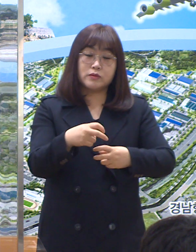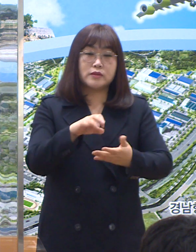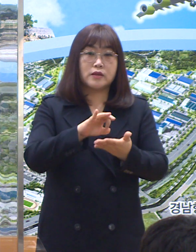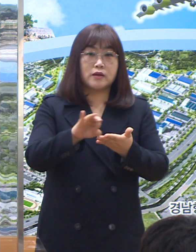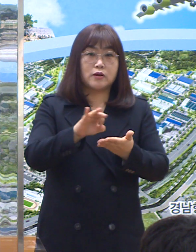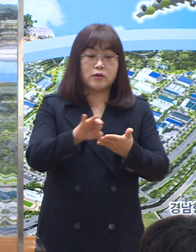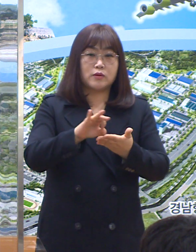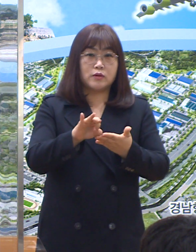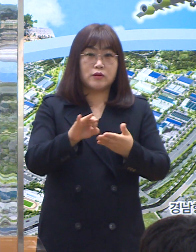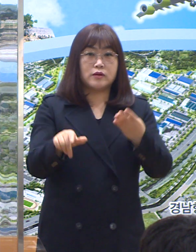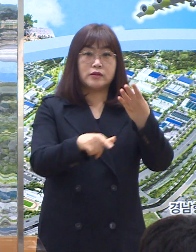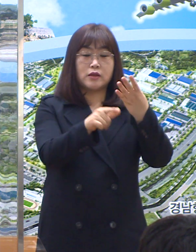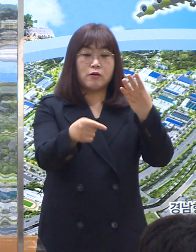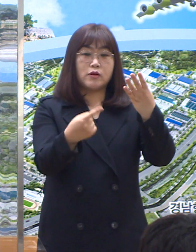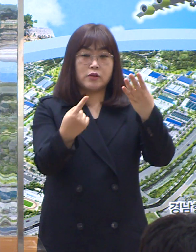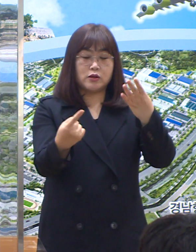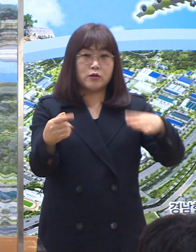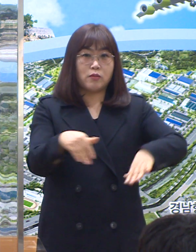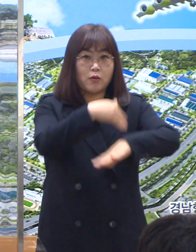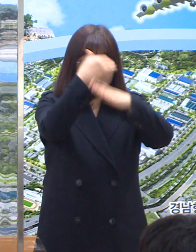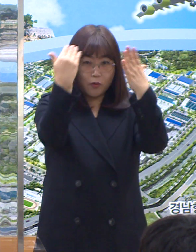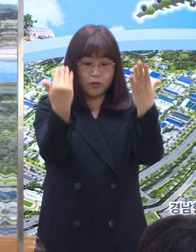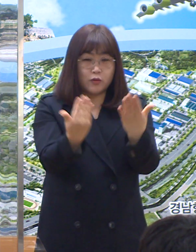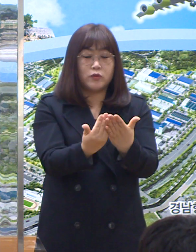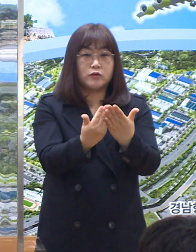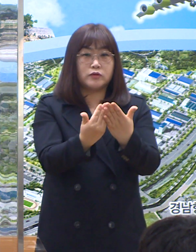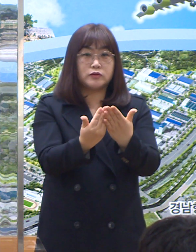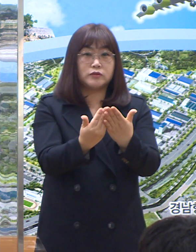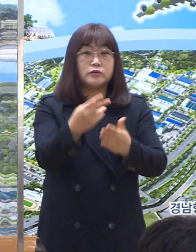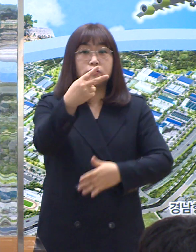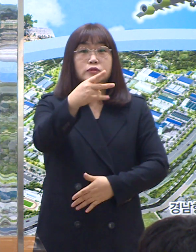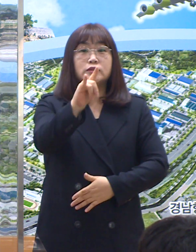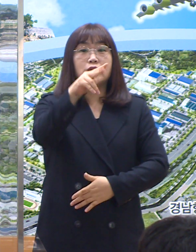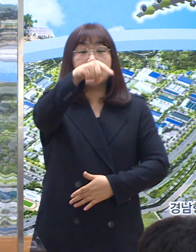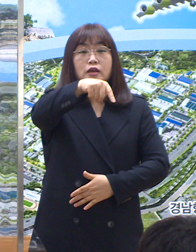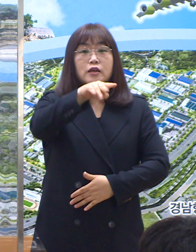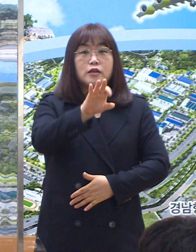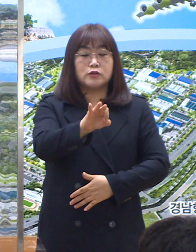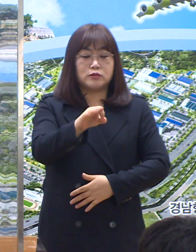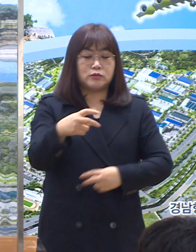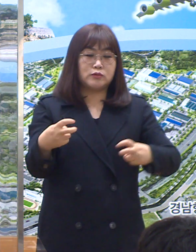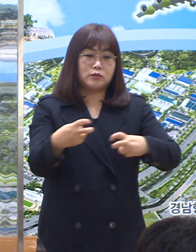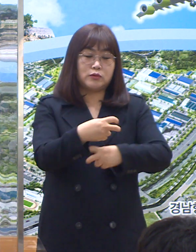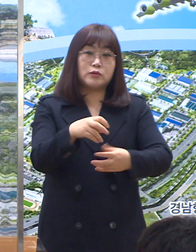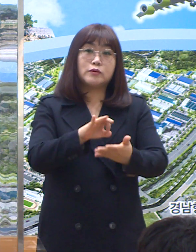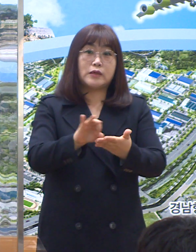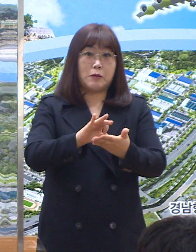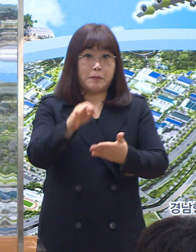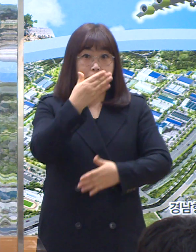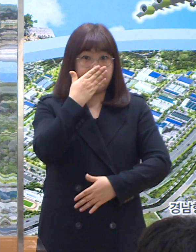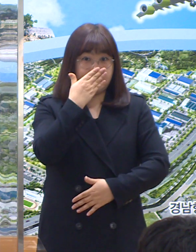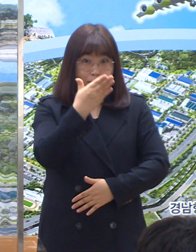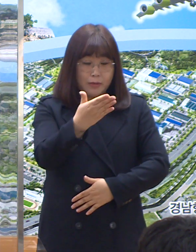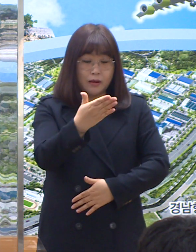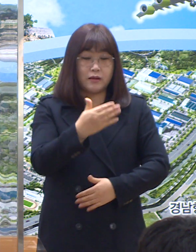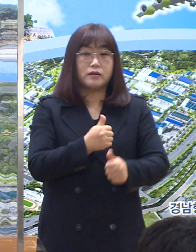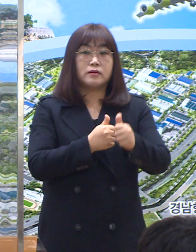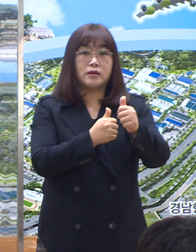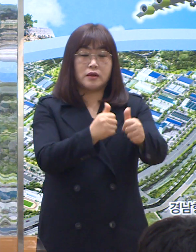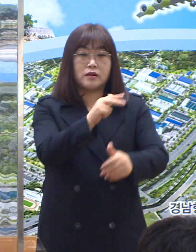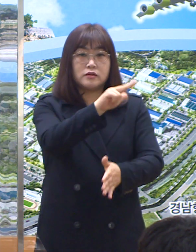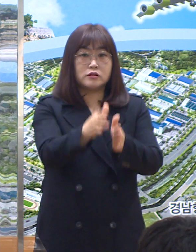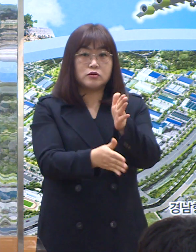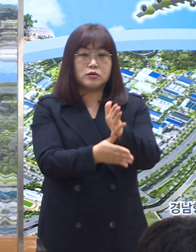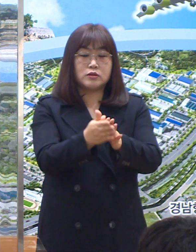1일부터 중단되어 모든 입국자는 대중교통 이용이 가능해집니다. 이에 따라 우리시는